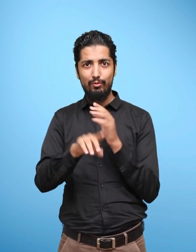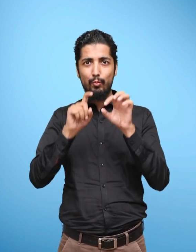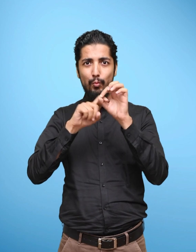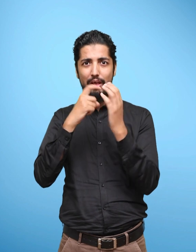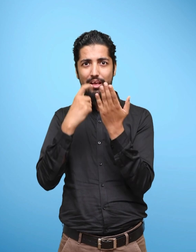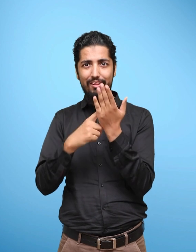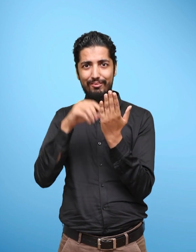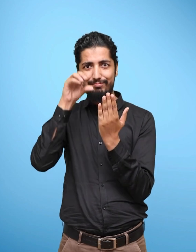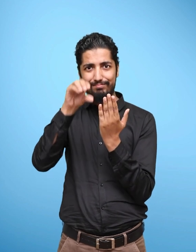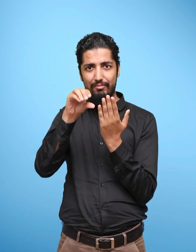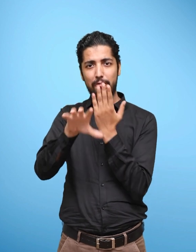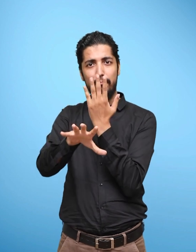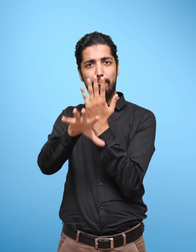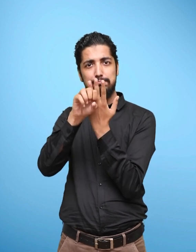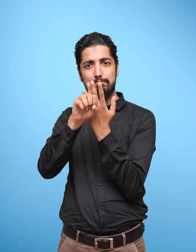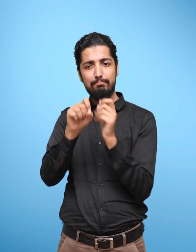QR code.